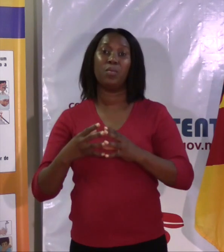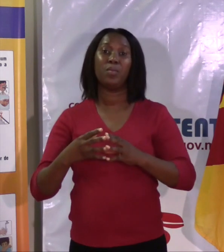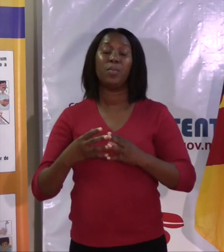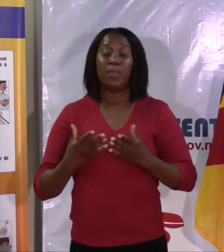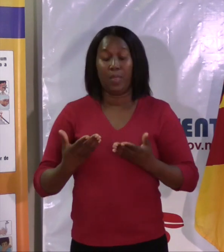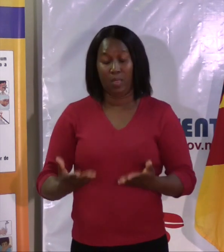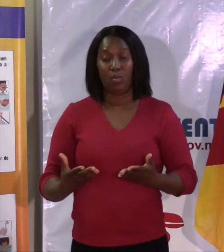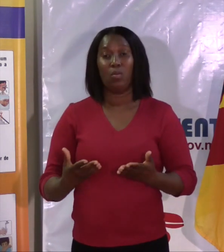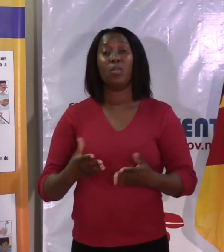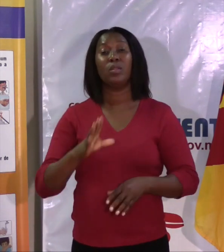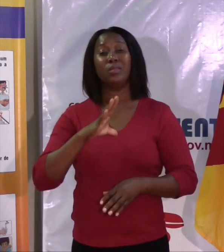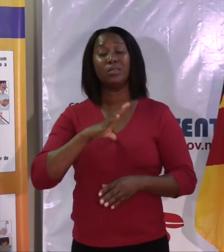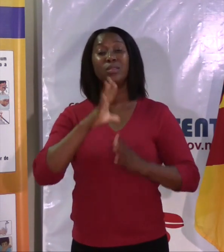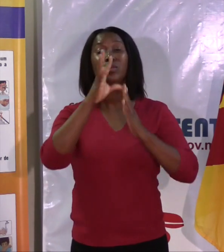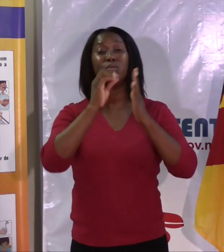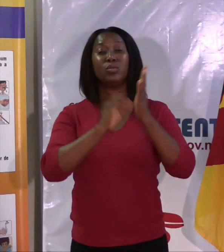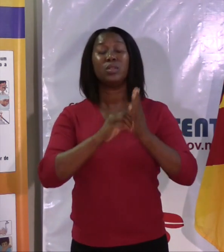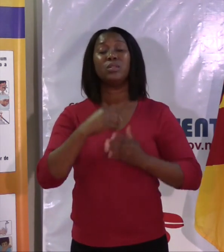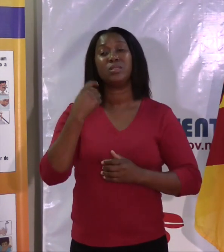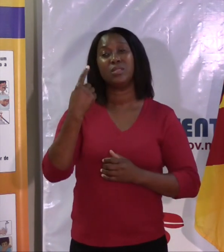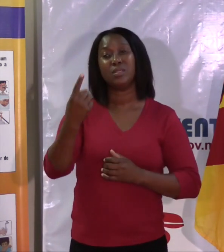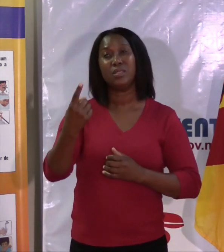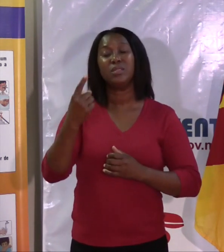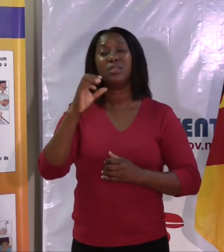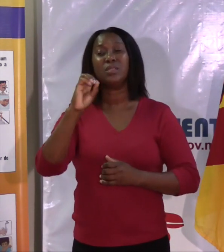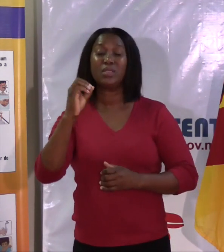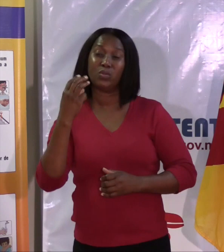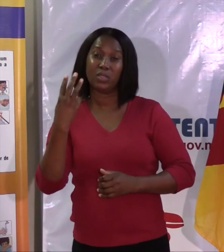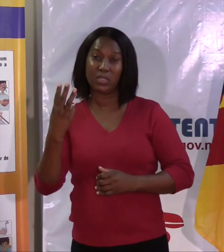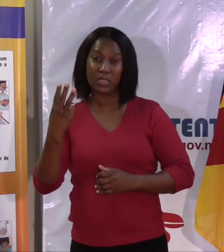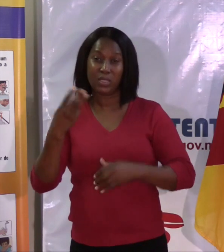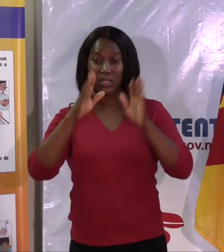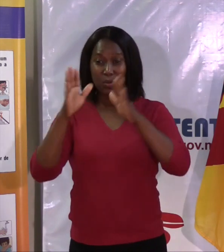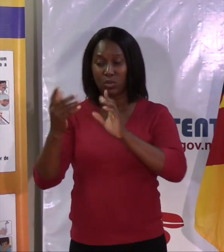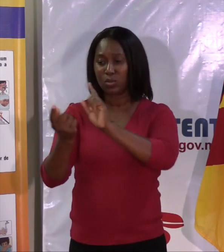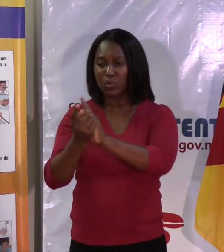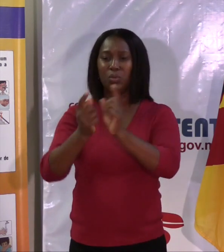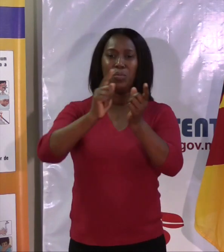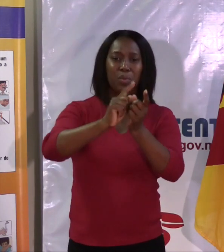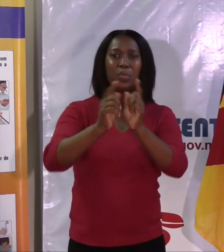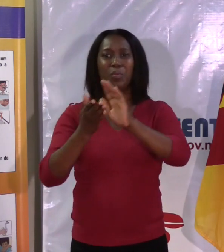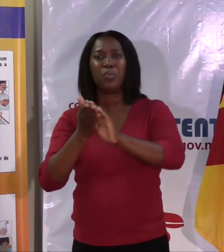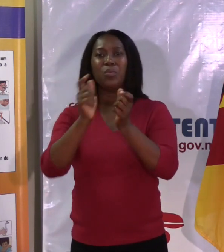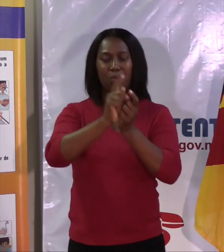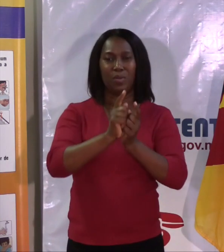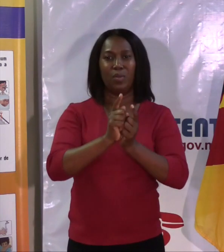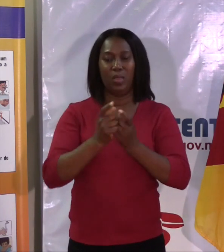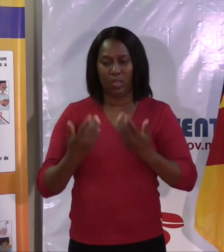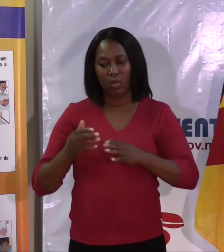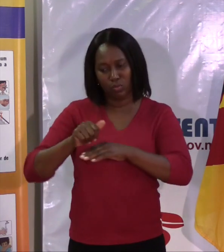cumulativo de 103 contatos em acompanhamento. O Ministério da Saúde queria aproveitar